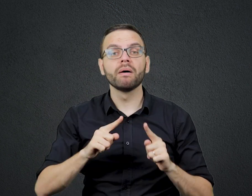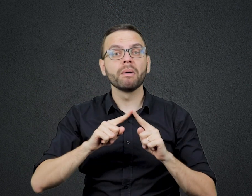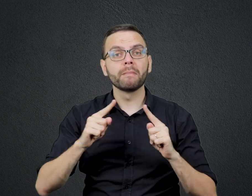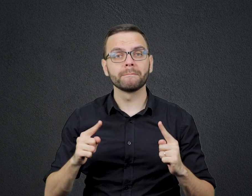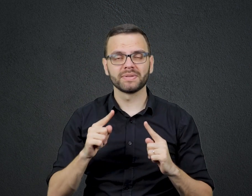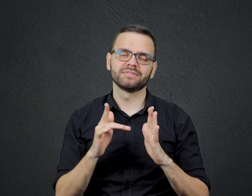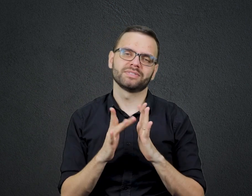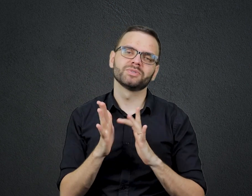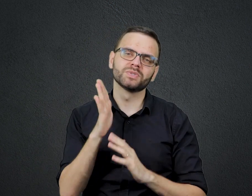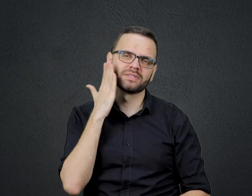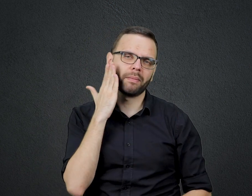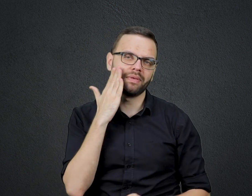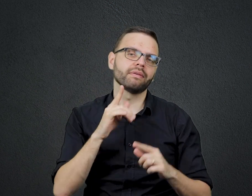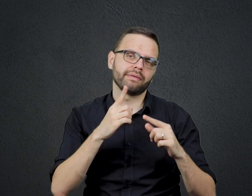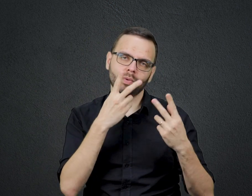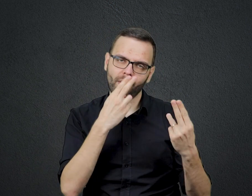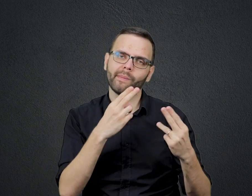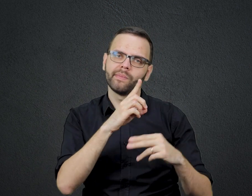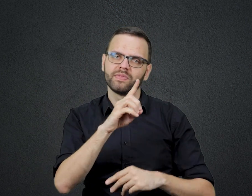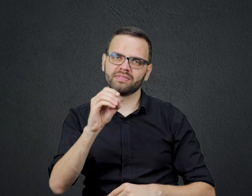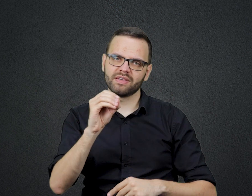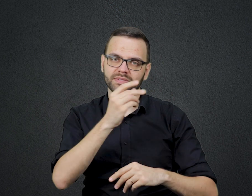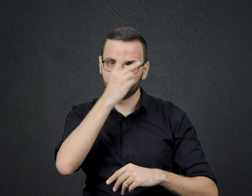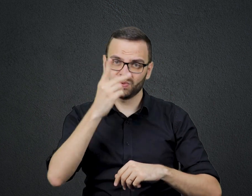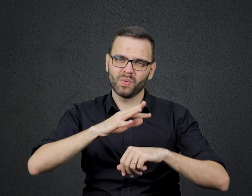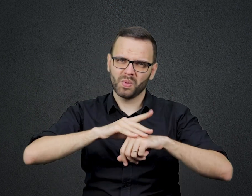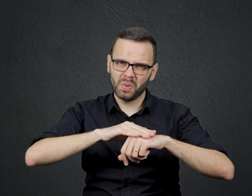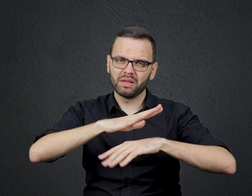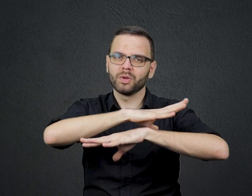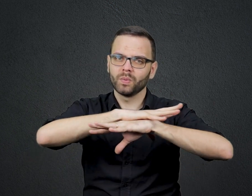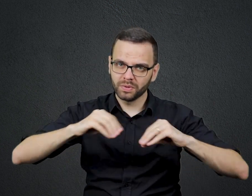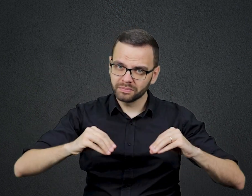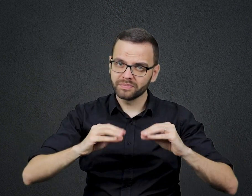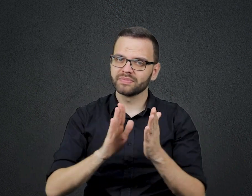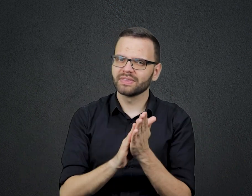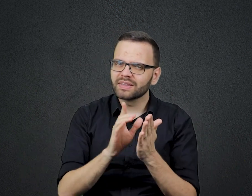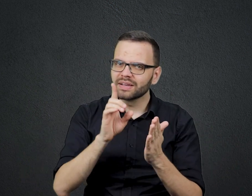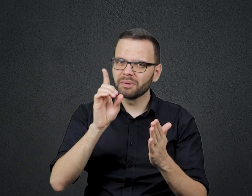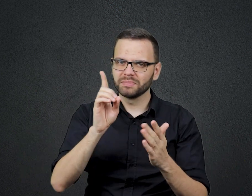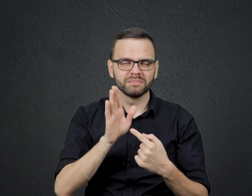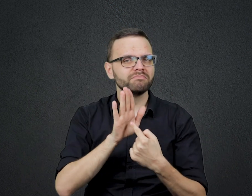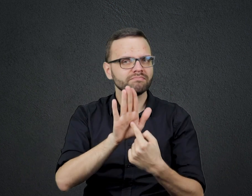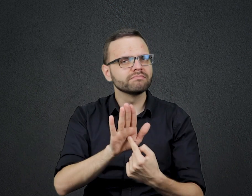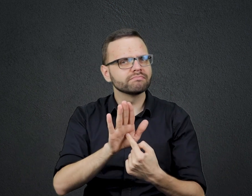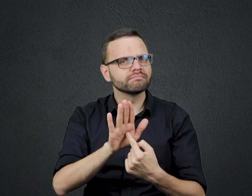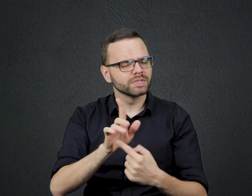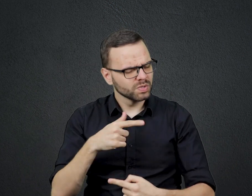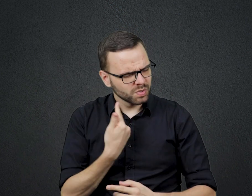assim Curou os dez E a palavra de Deus nos ensina E não nos cansemos de fazer o bem Galatas